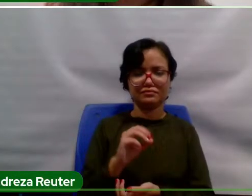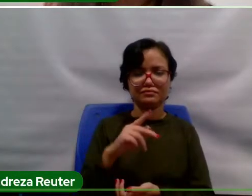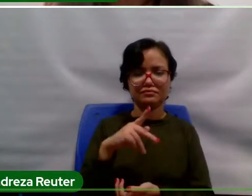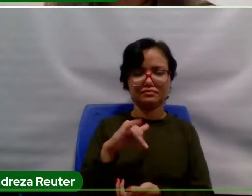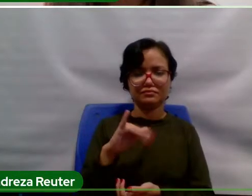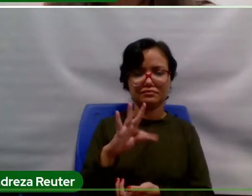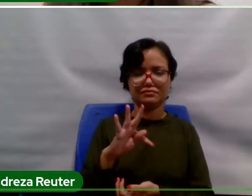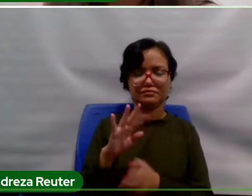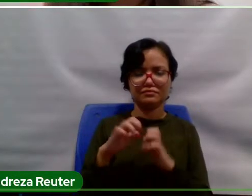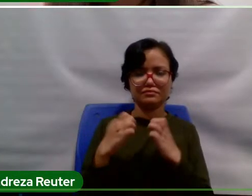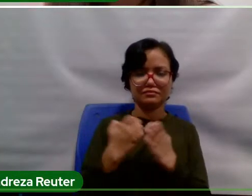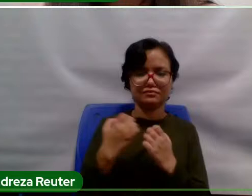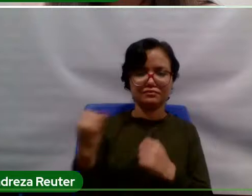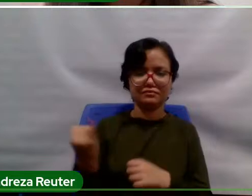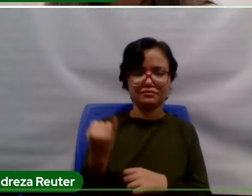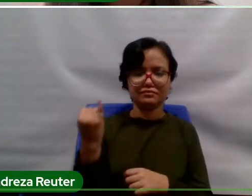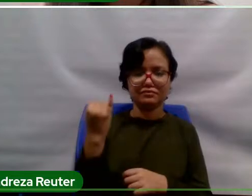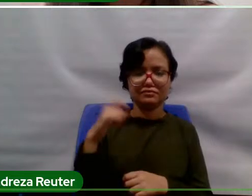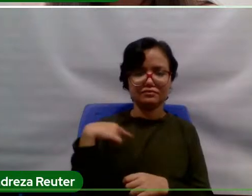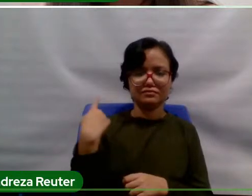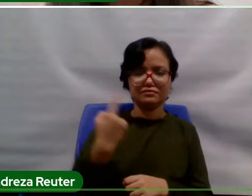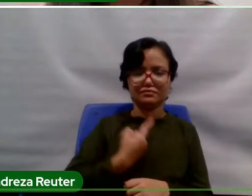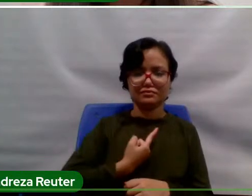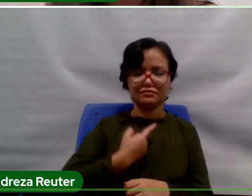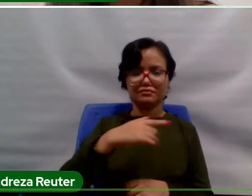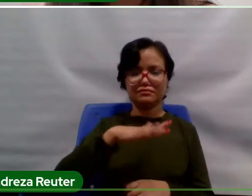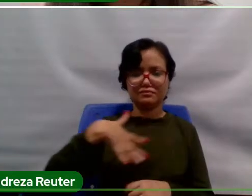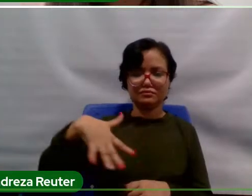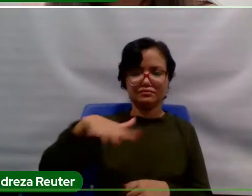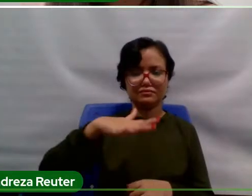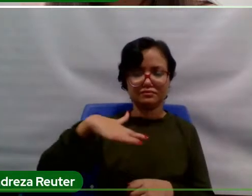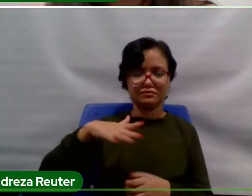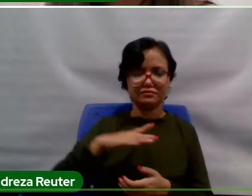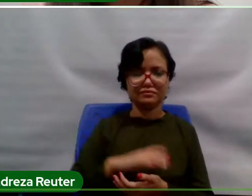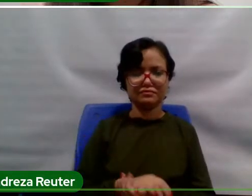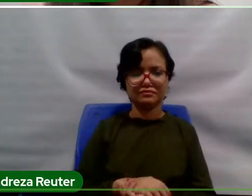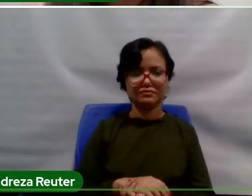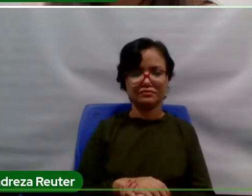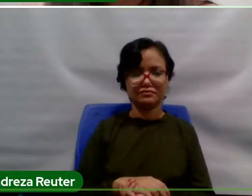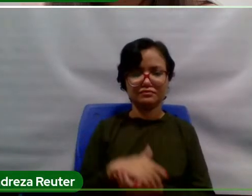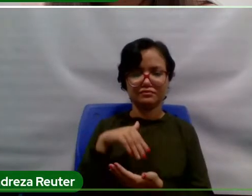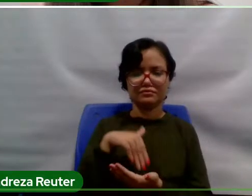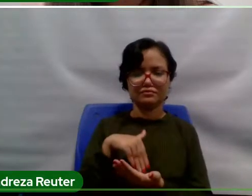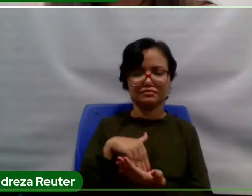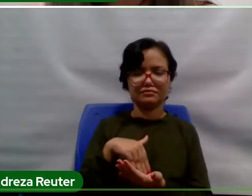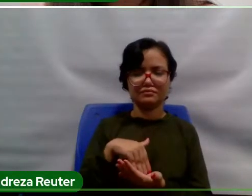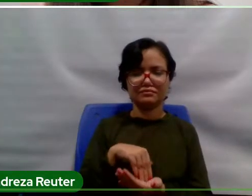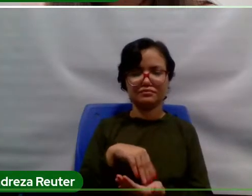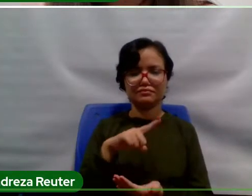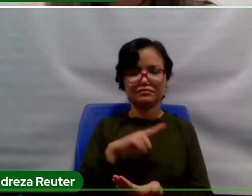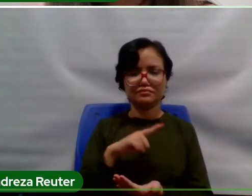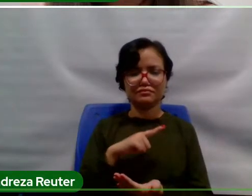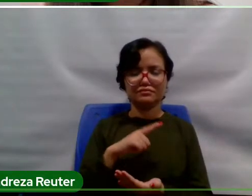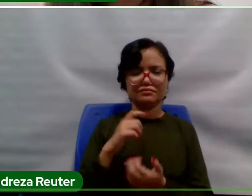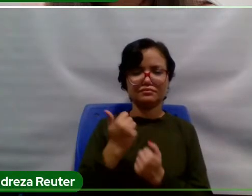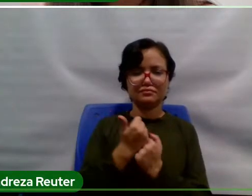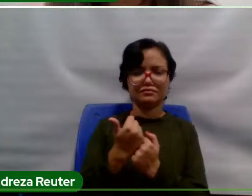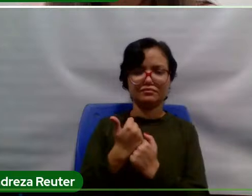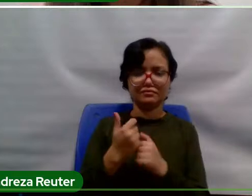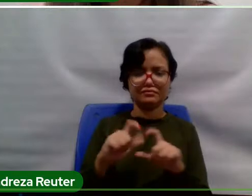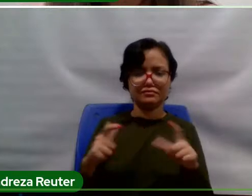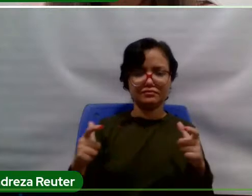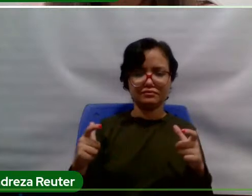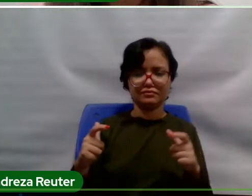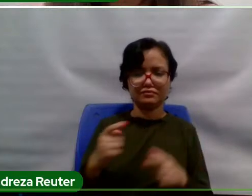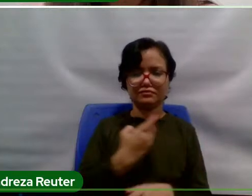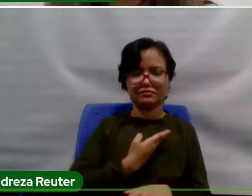importante aqui para a nossa região, né? Ultimamente, nós temos tido um apoio muito grande do governo